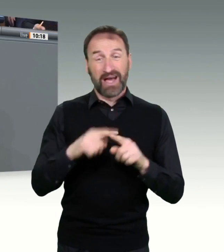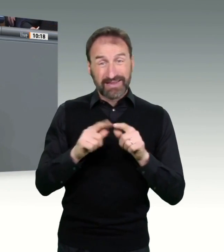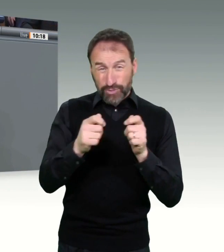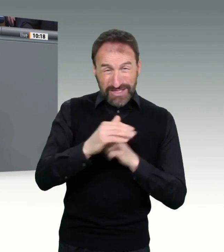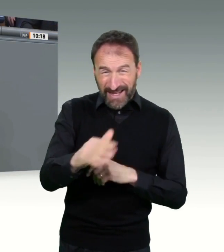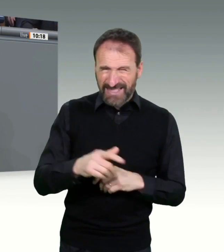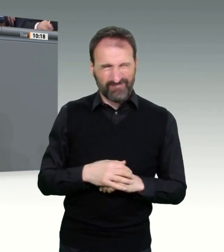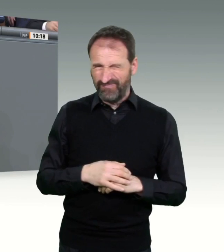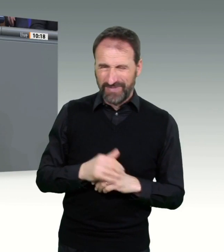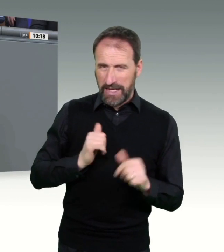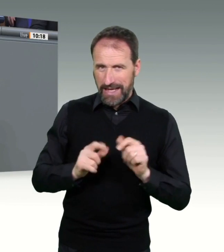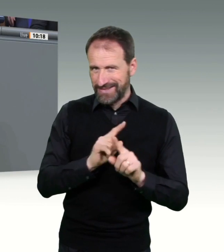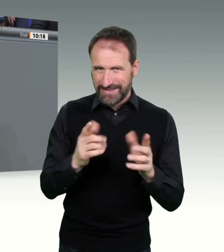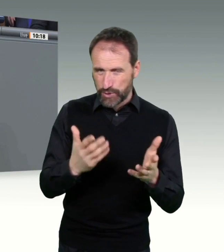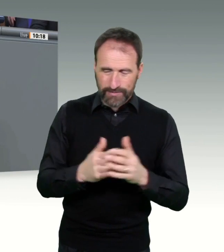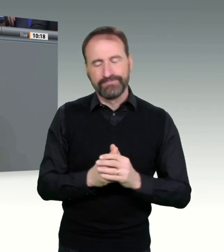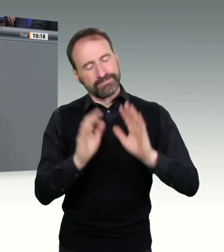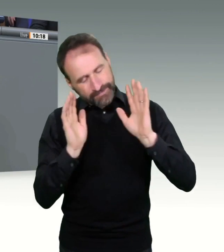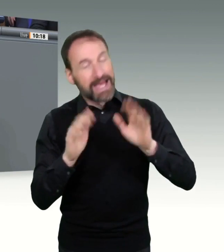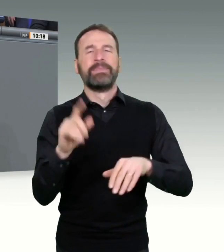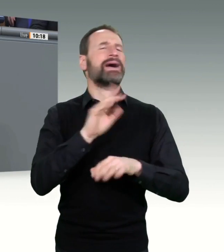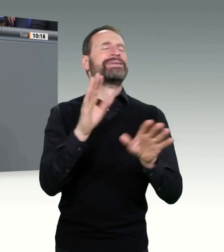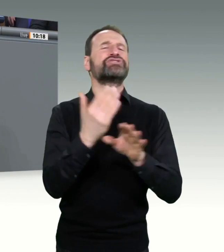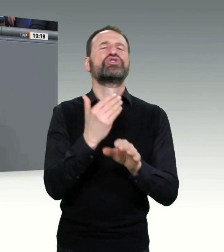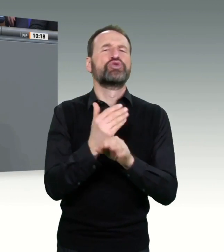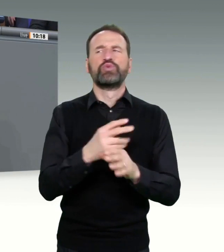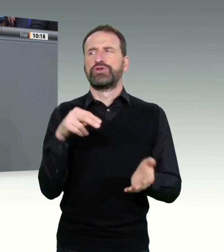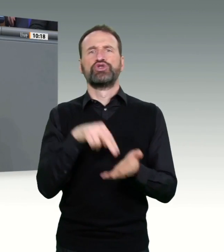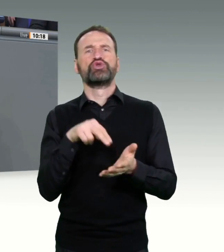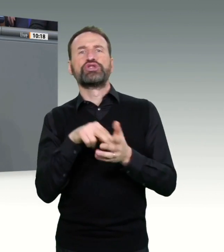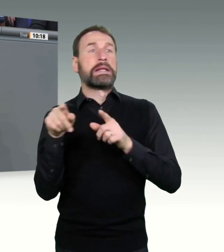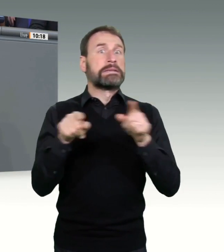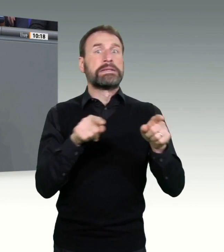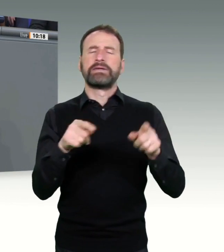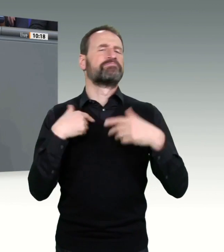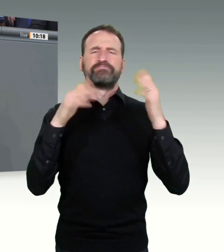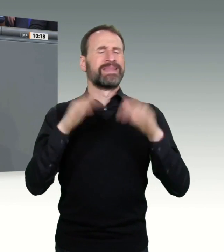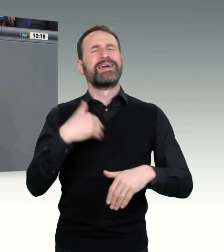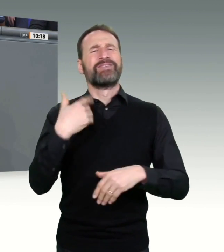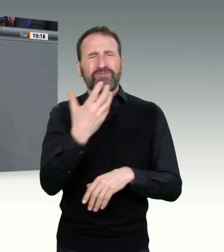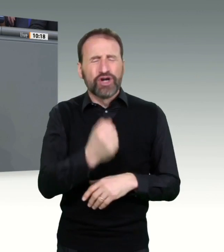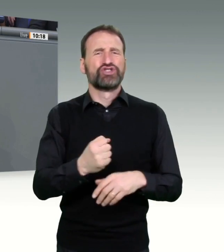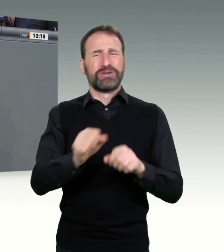schnellen Weg aus dieser Pandemie. Und das wollen wir doch hier alle. Die Bevölkerung ist es leid,